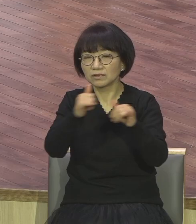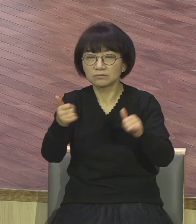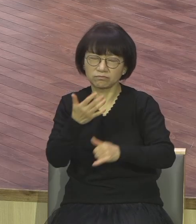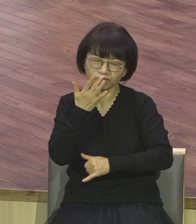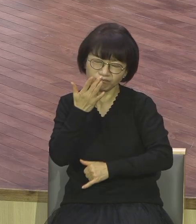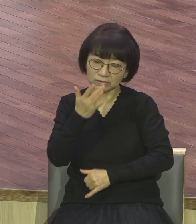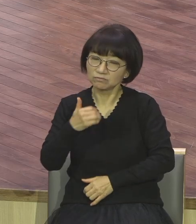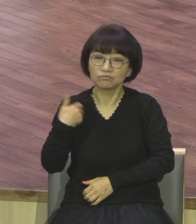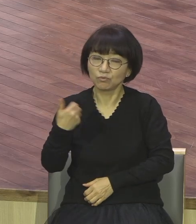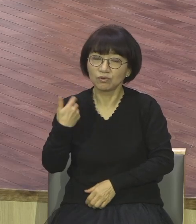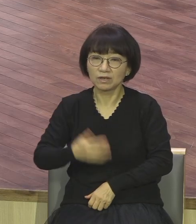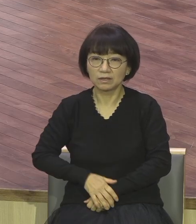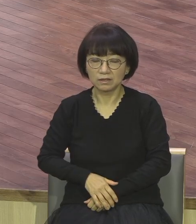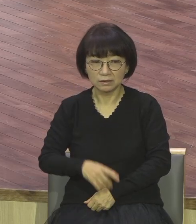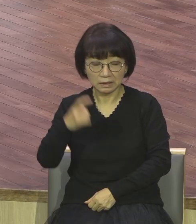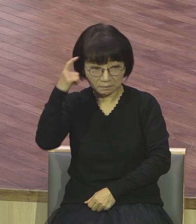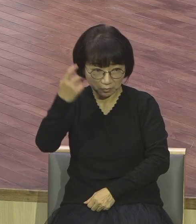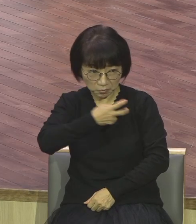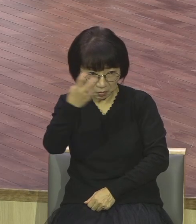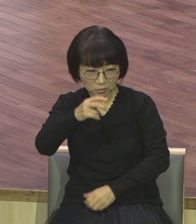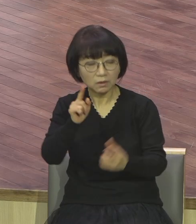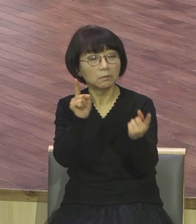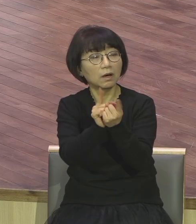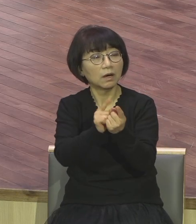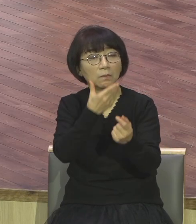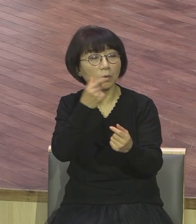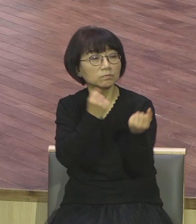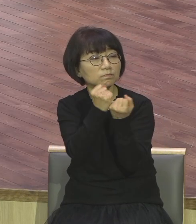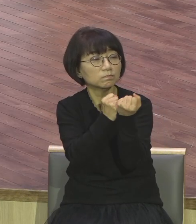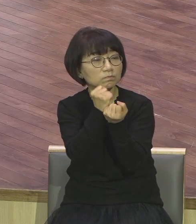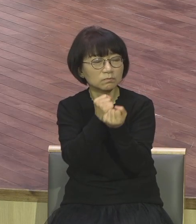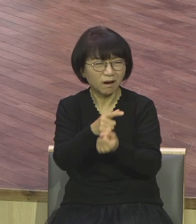말해보세요 못 알아듣습니다 못 알아들어요